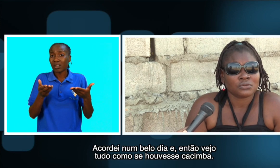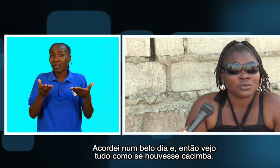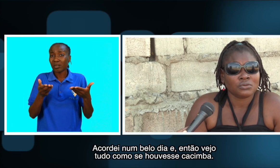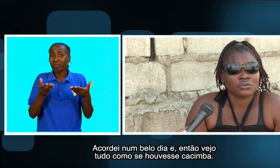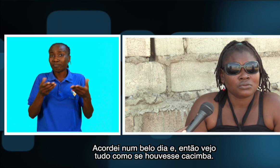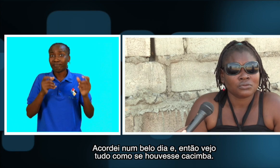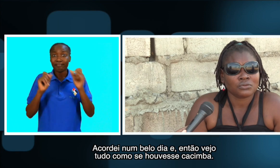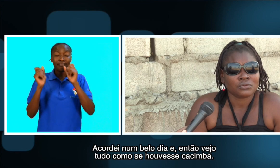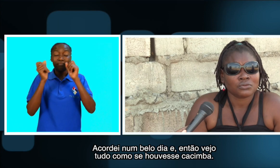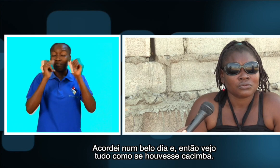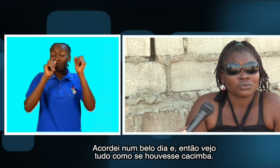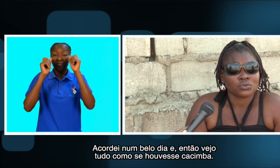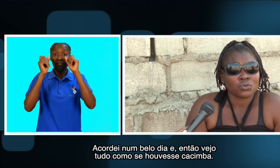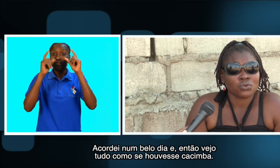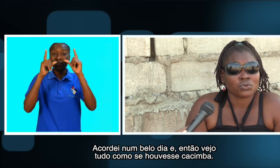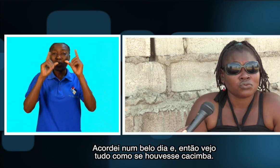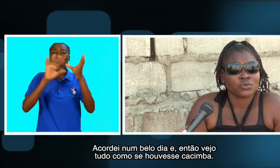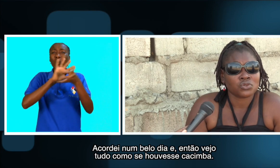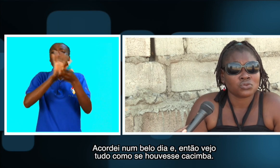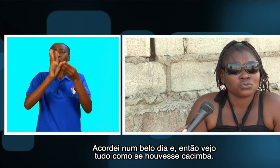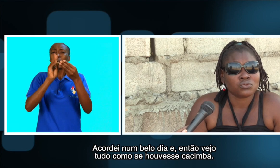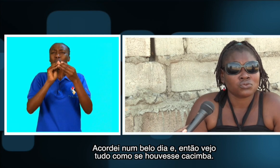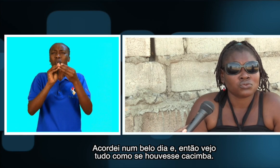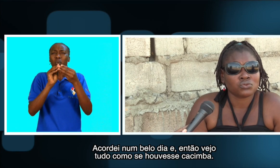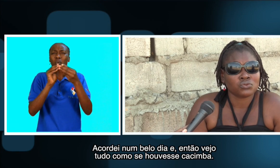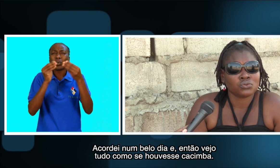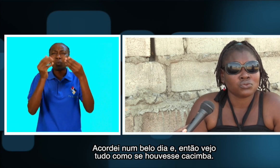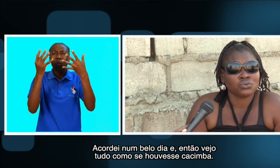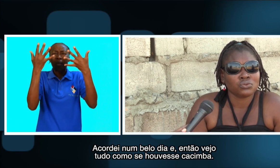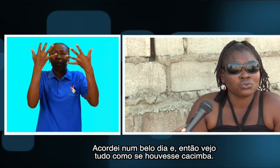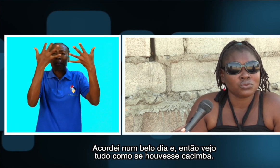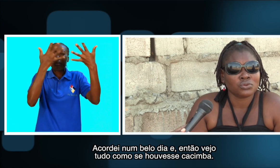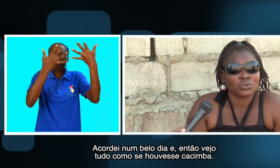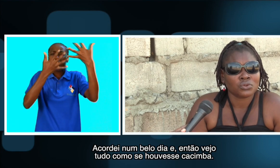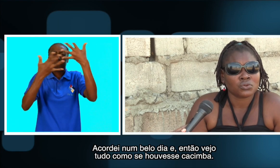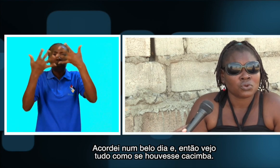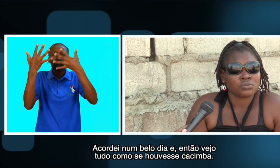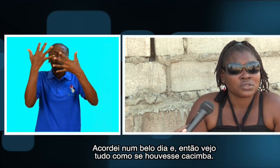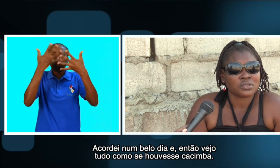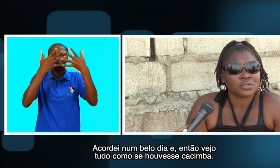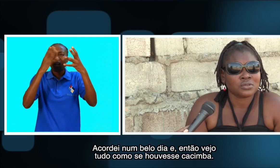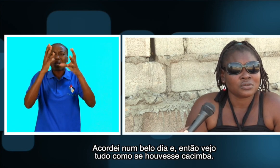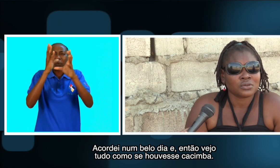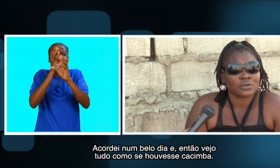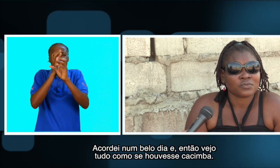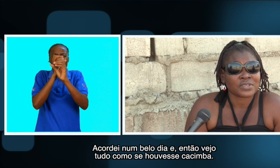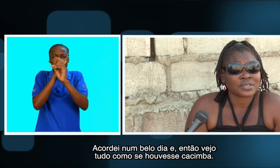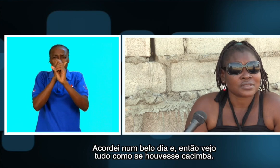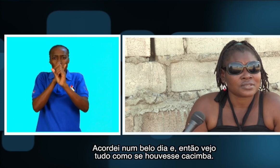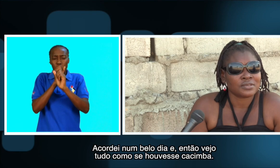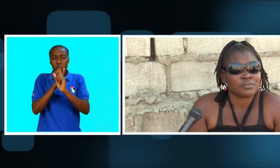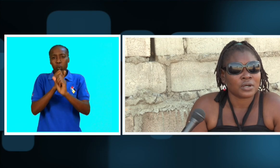então, no acordo vejo tudo como se houvesse cacimba.